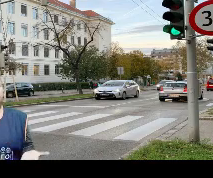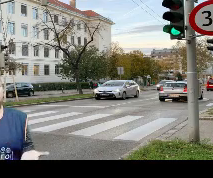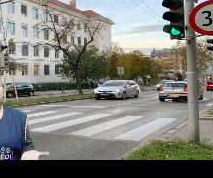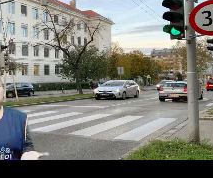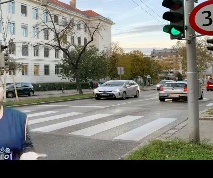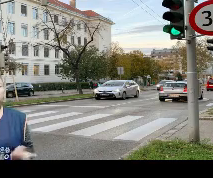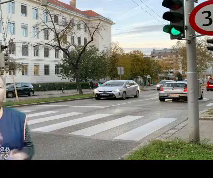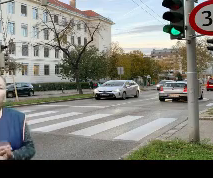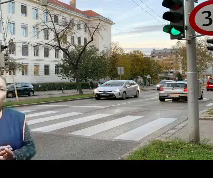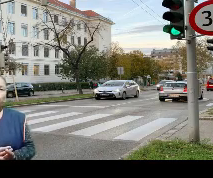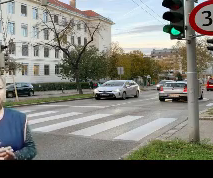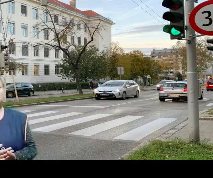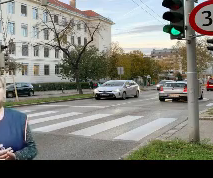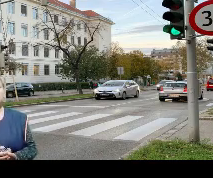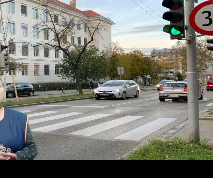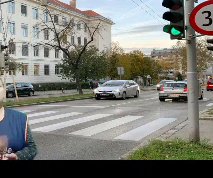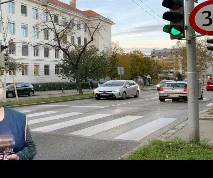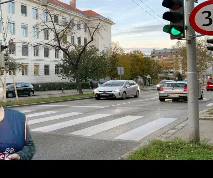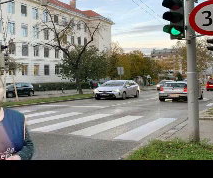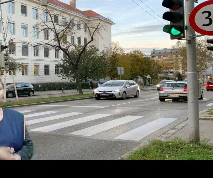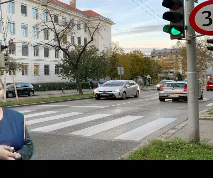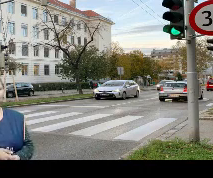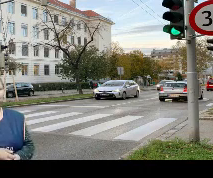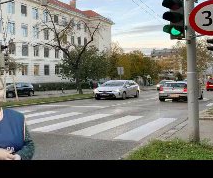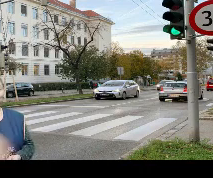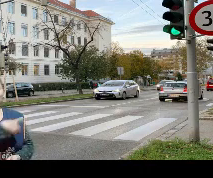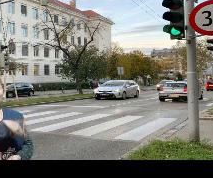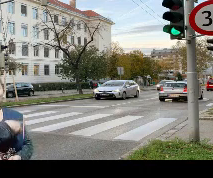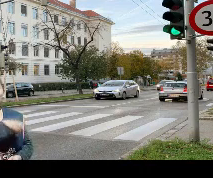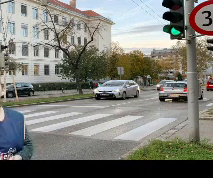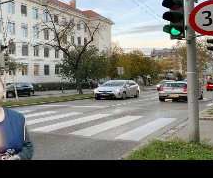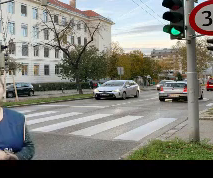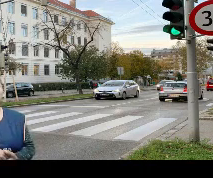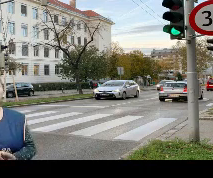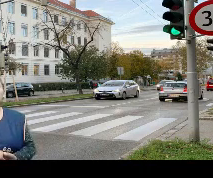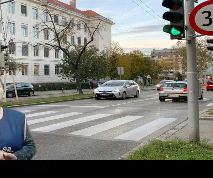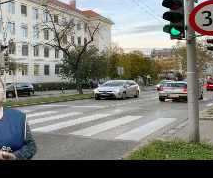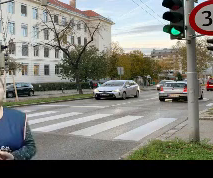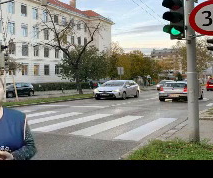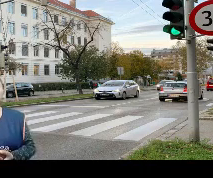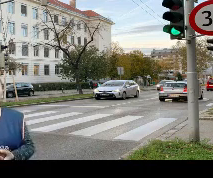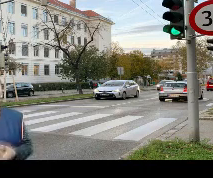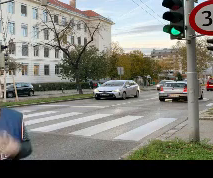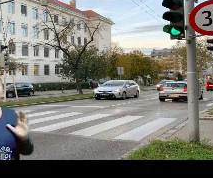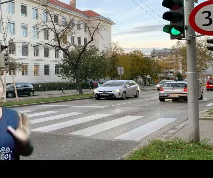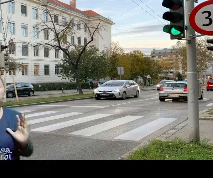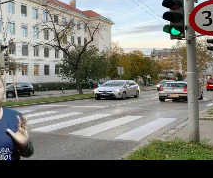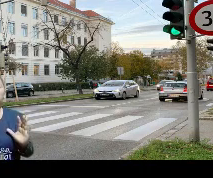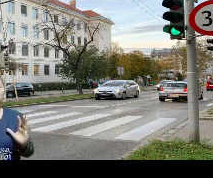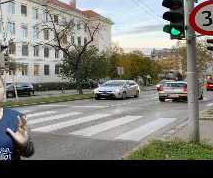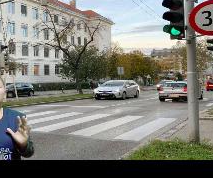cruces peatonales o también se llaman paso de cebra. Son de color blanco, por eso. En donde